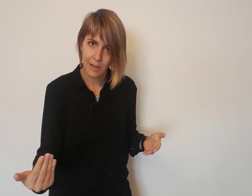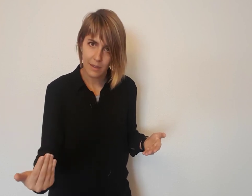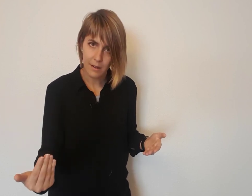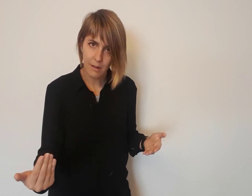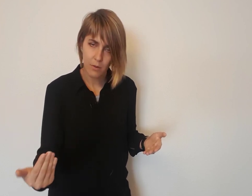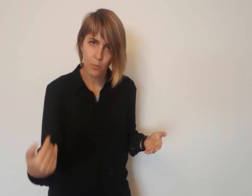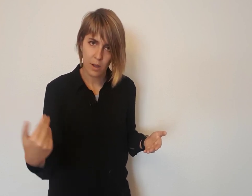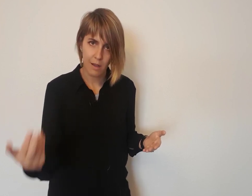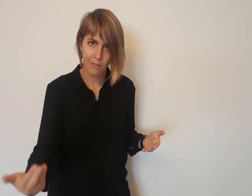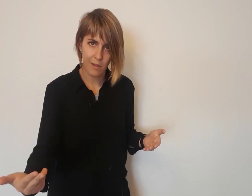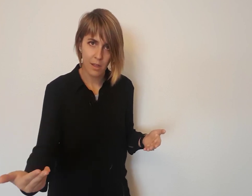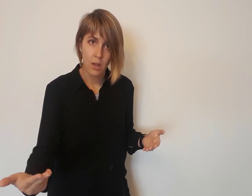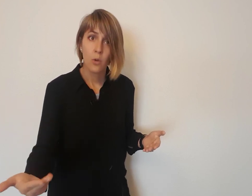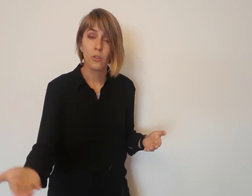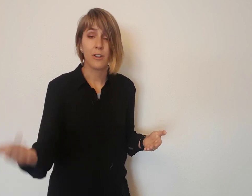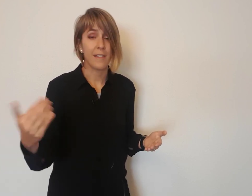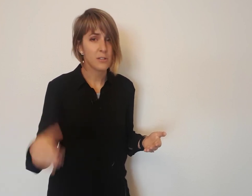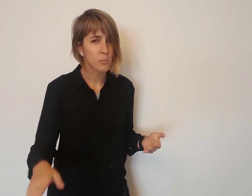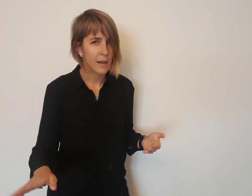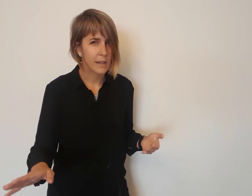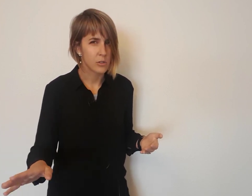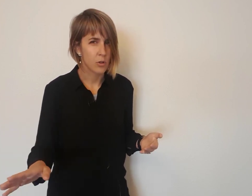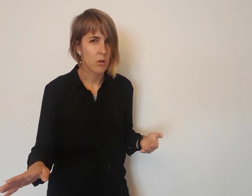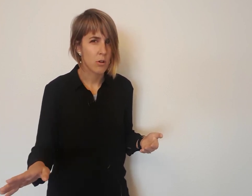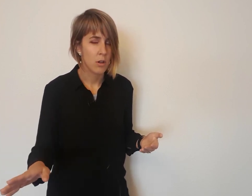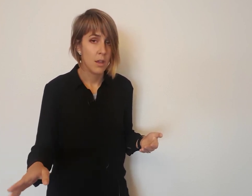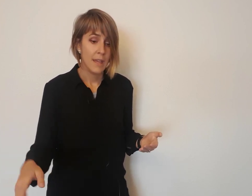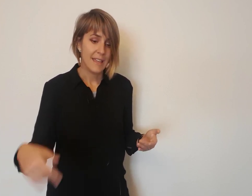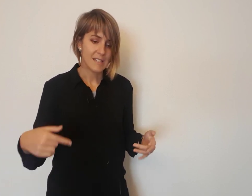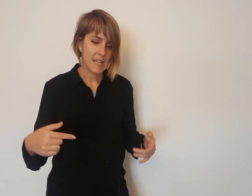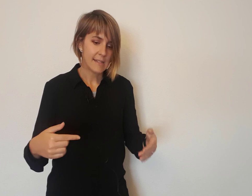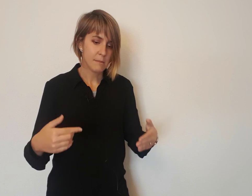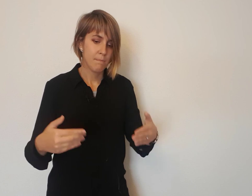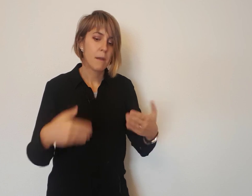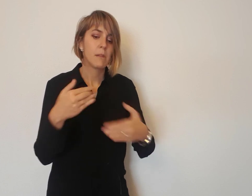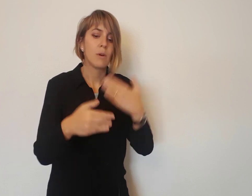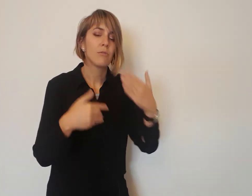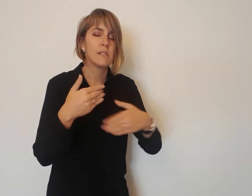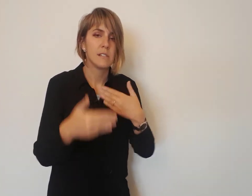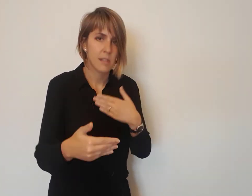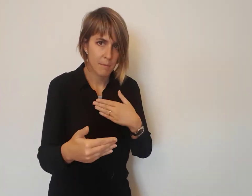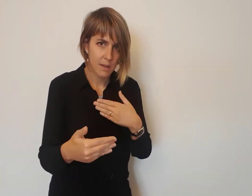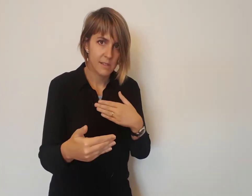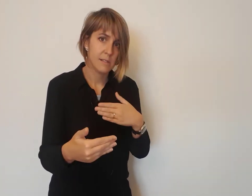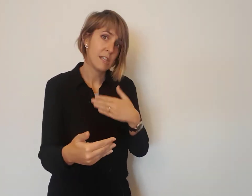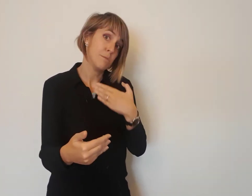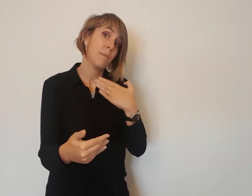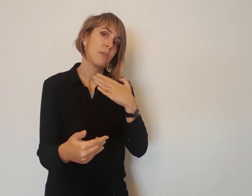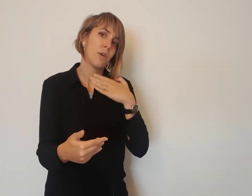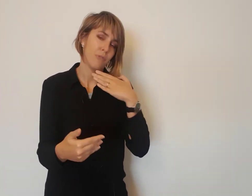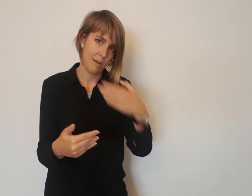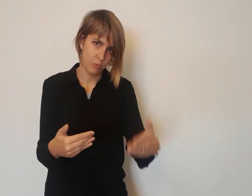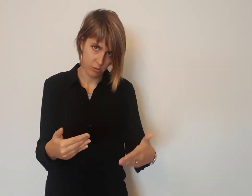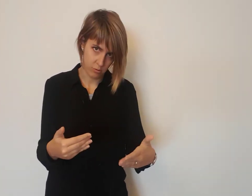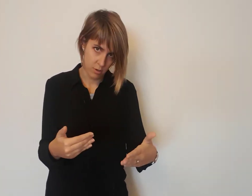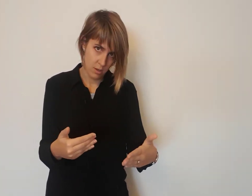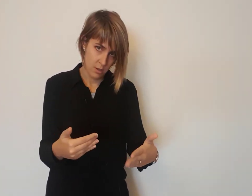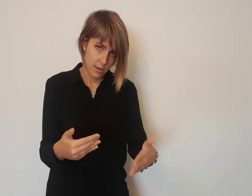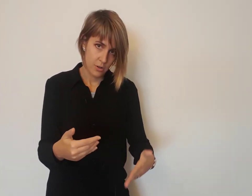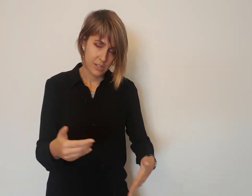líder, un buen jefe, cuando en realidad es un mal gestor. Y estás perpetuando el sistema y estás perpetuando el abuso. O